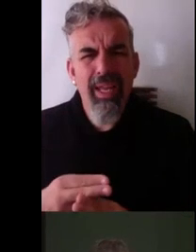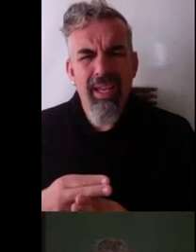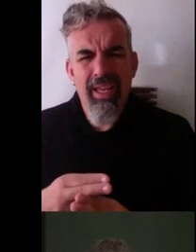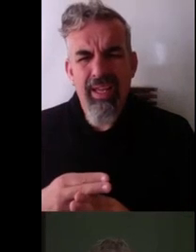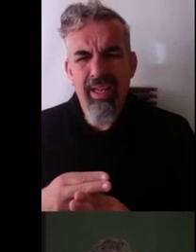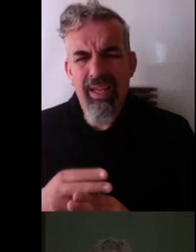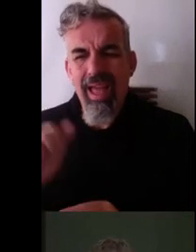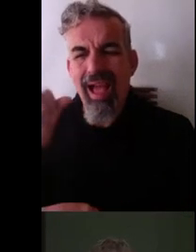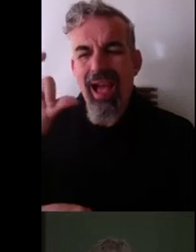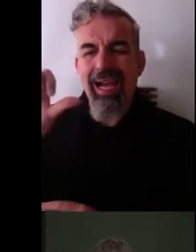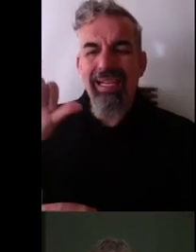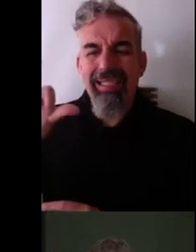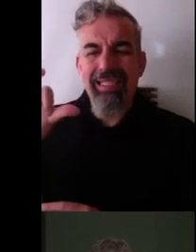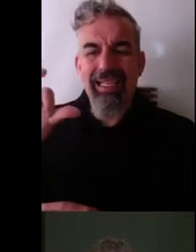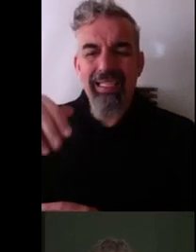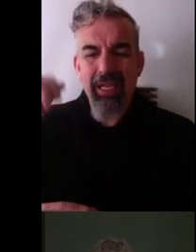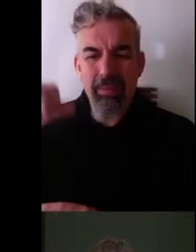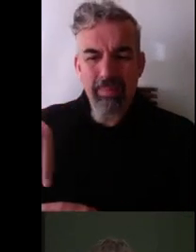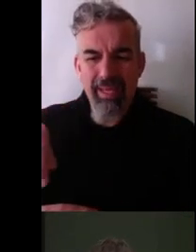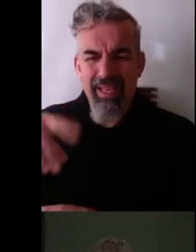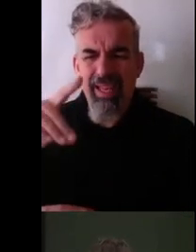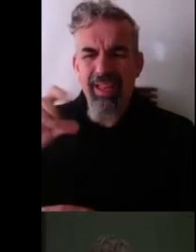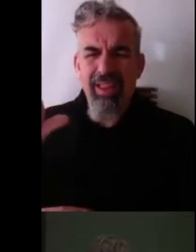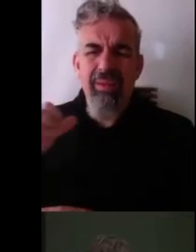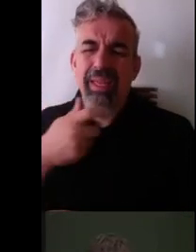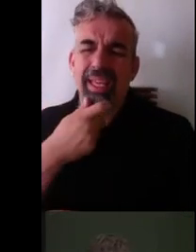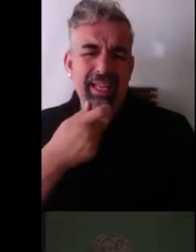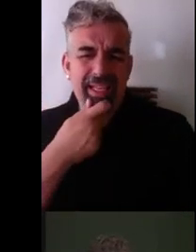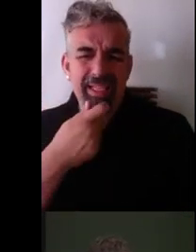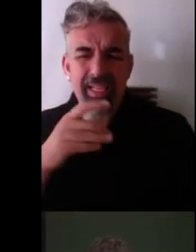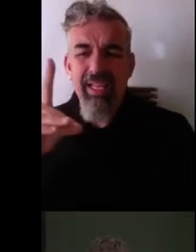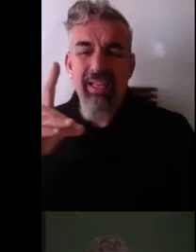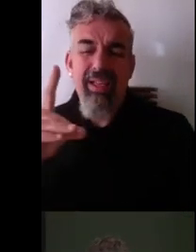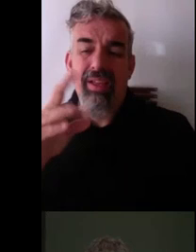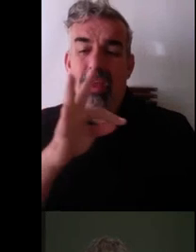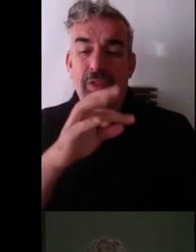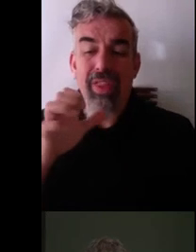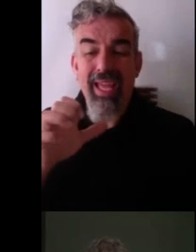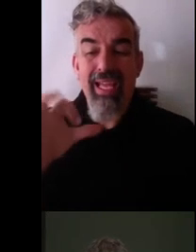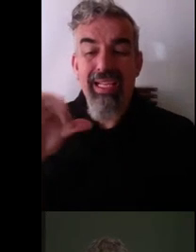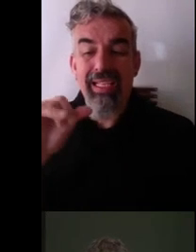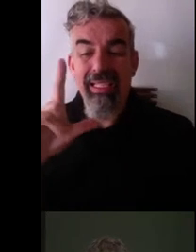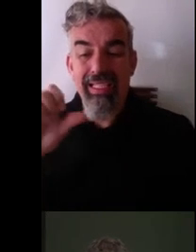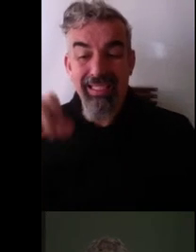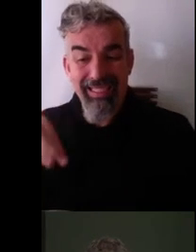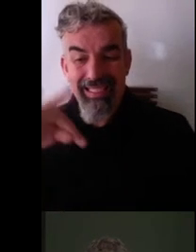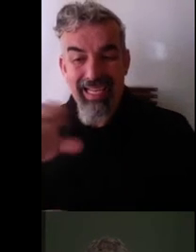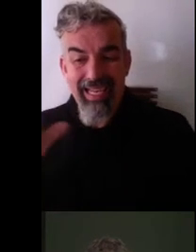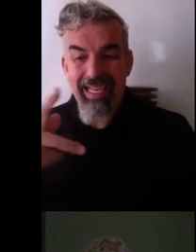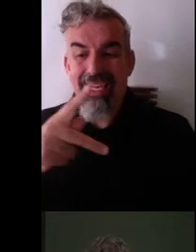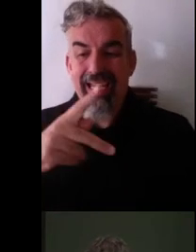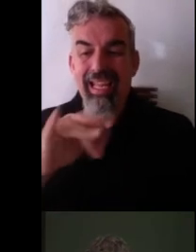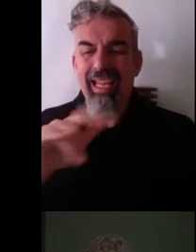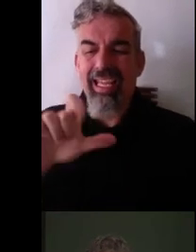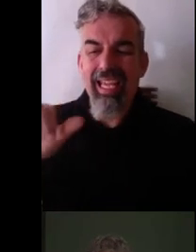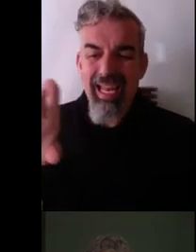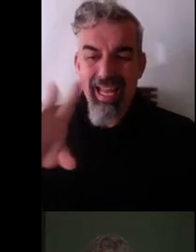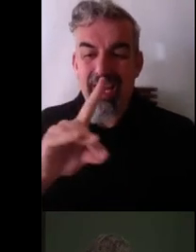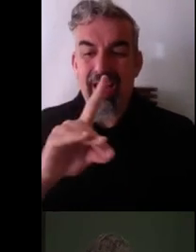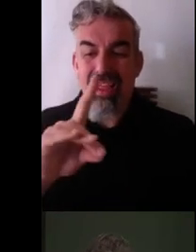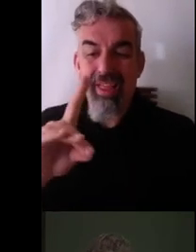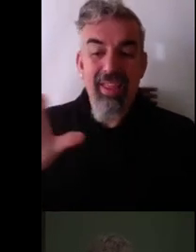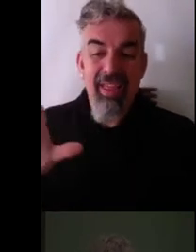Assessment the silent killer of learning como la evaluación el asesino silencioso del